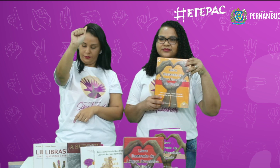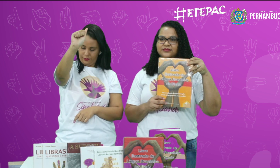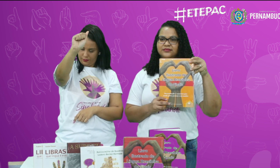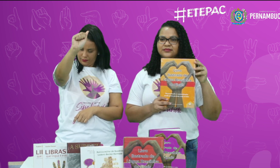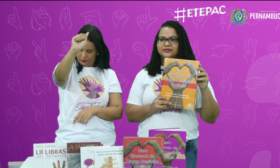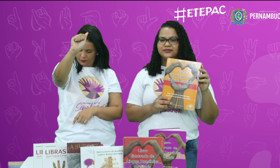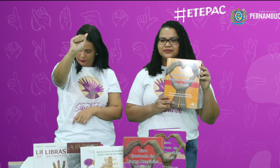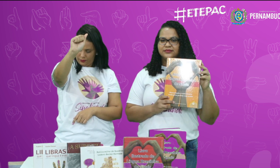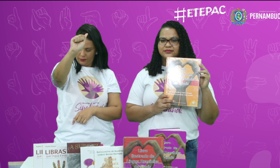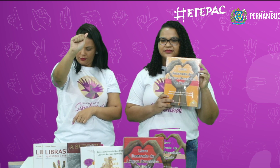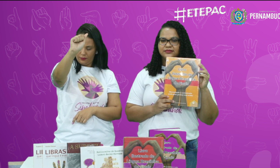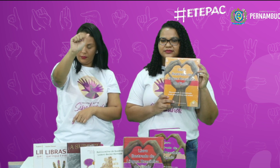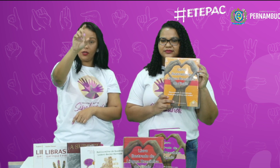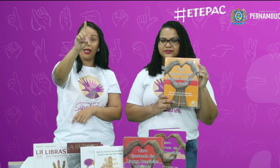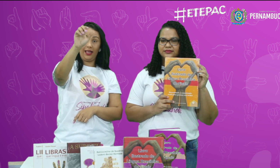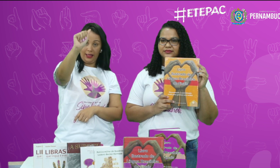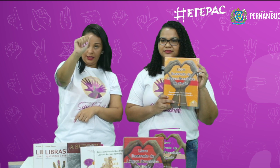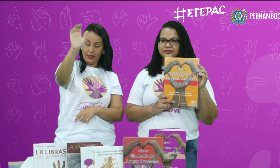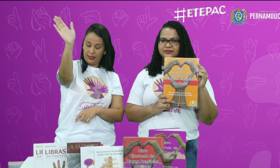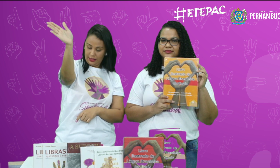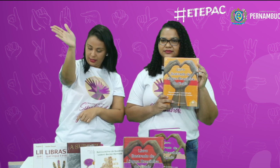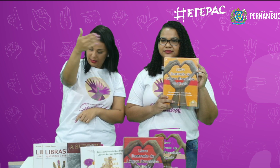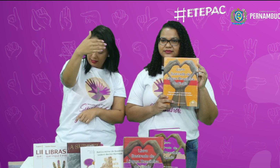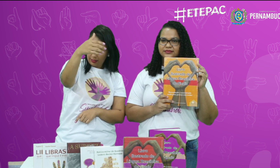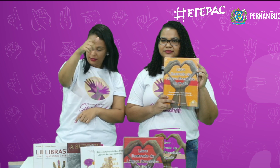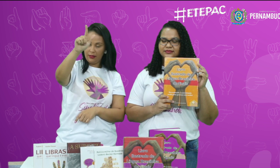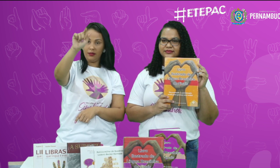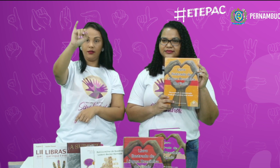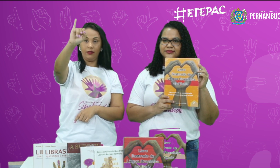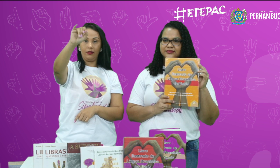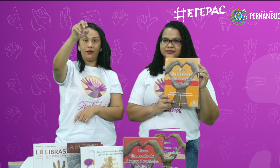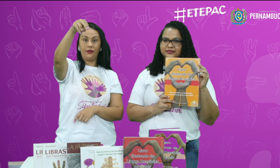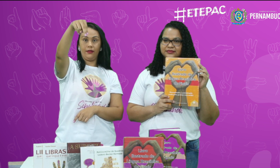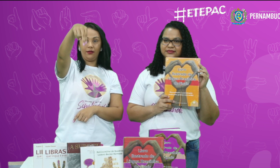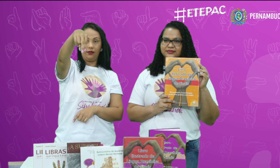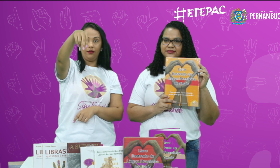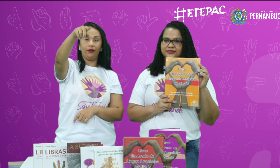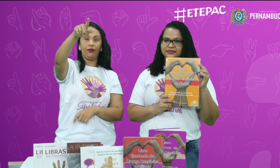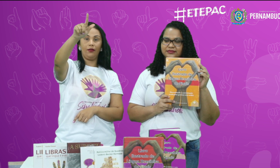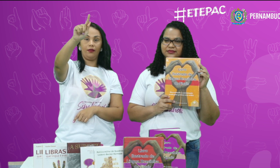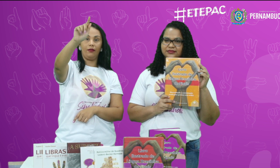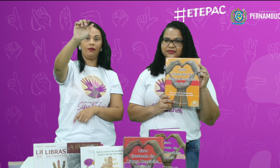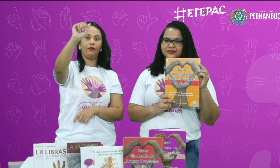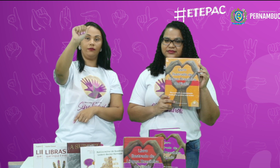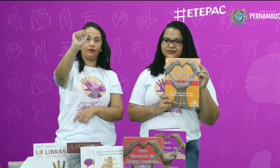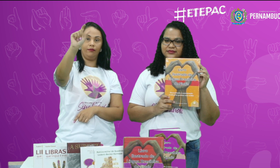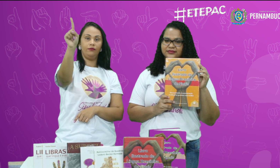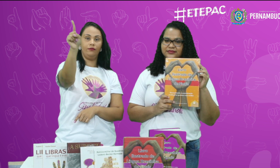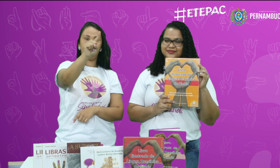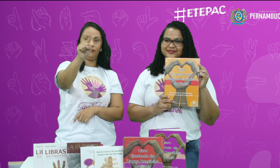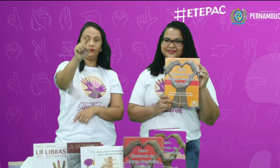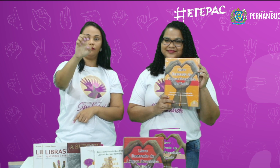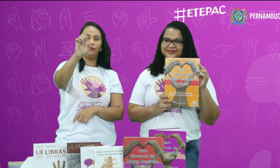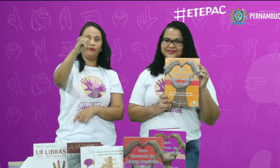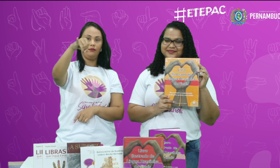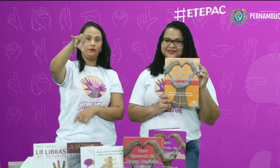Afogados da engazeira. Afogados da